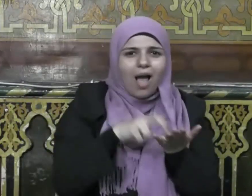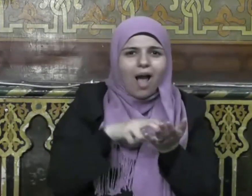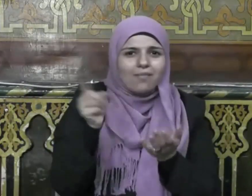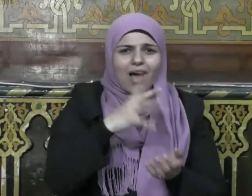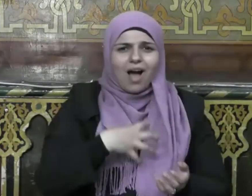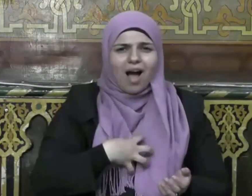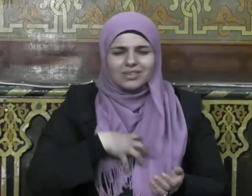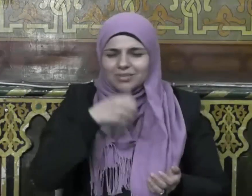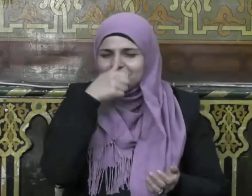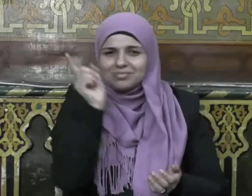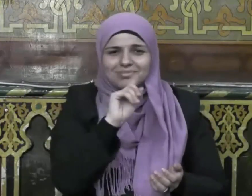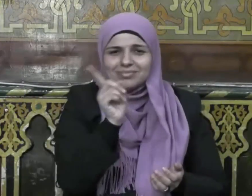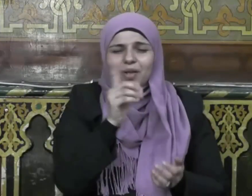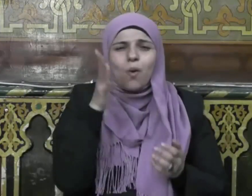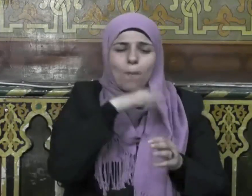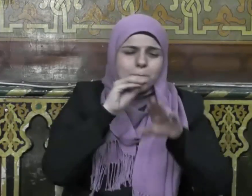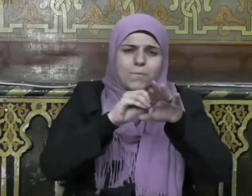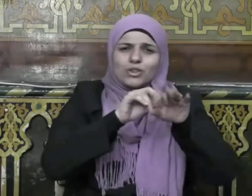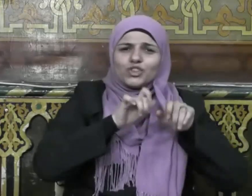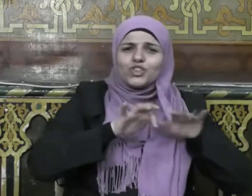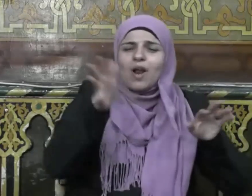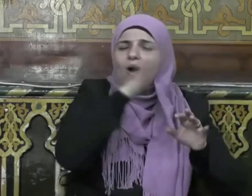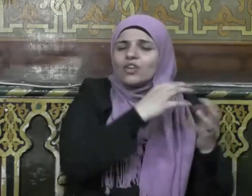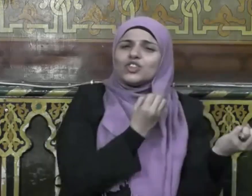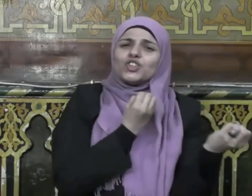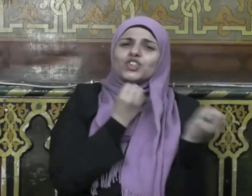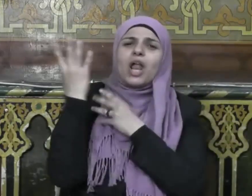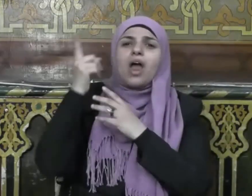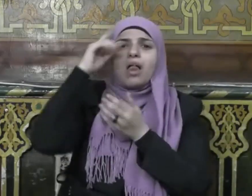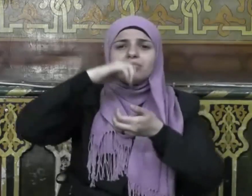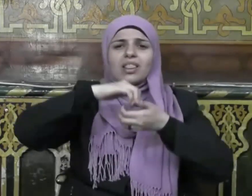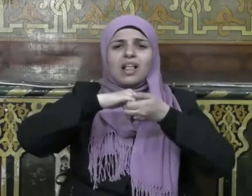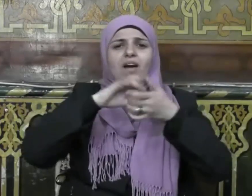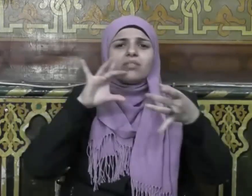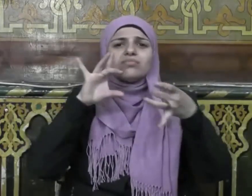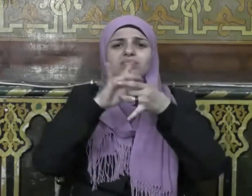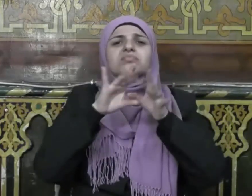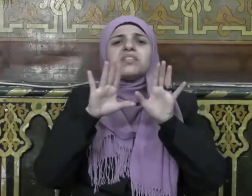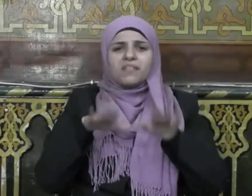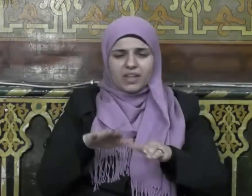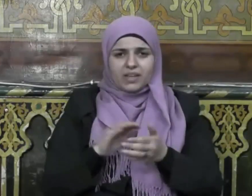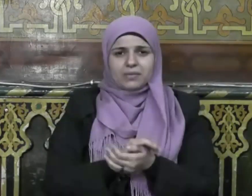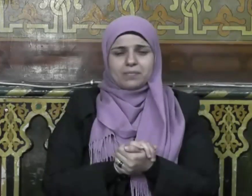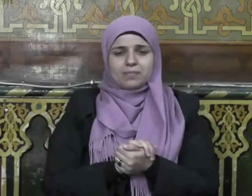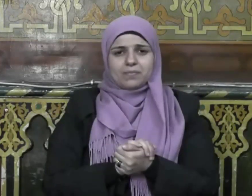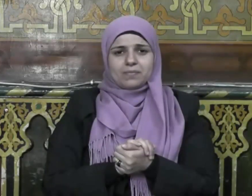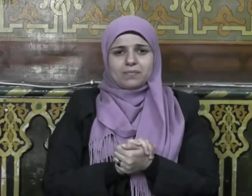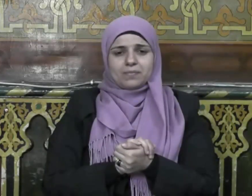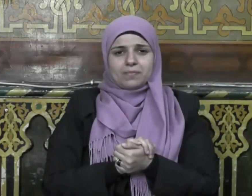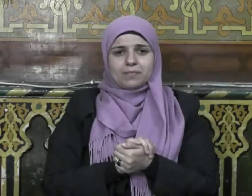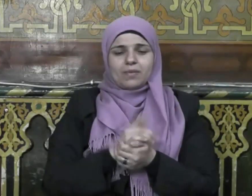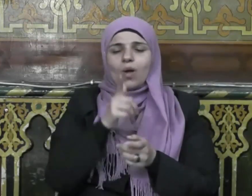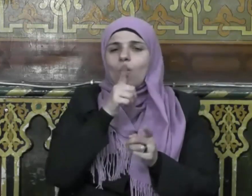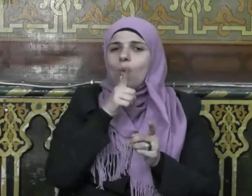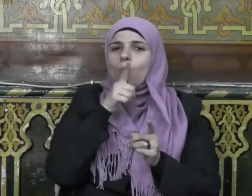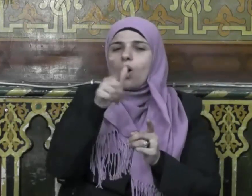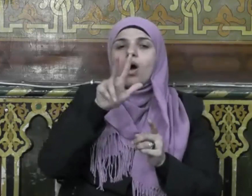تحزنوا وأبشروا بالجنة التي كنتم توعدون وقال الحسن